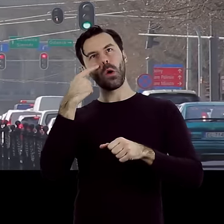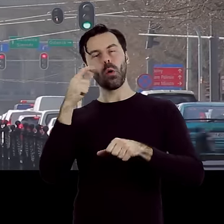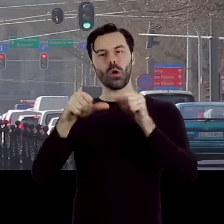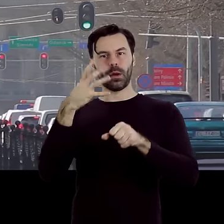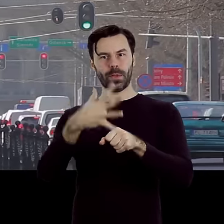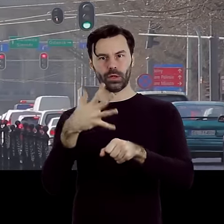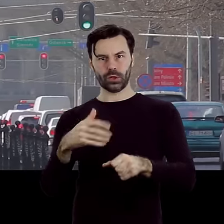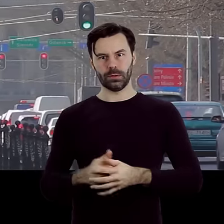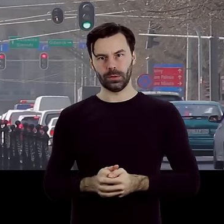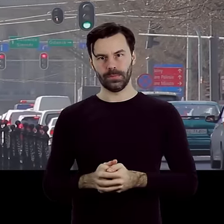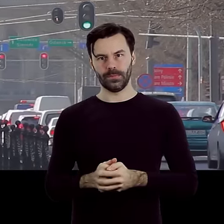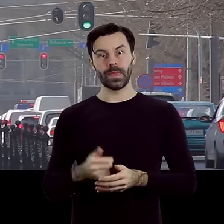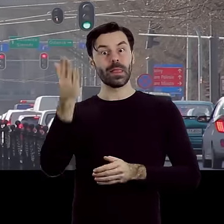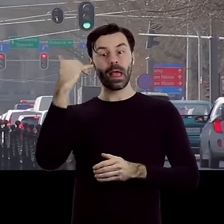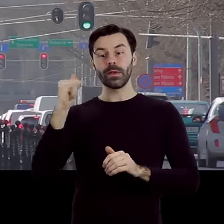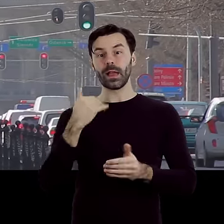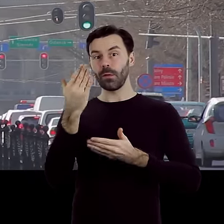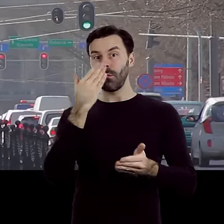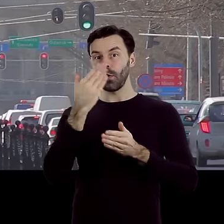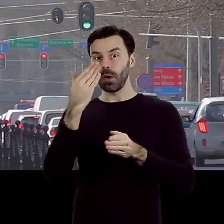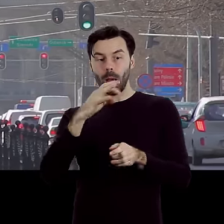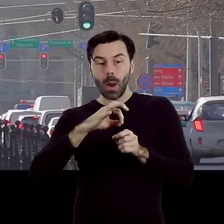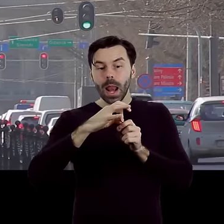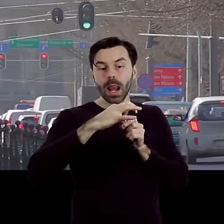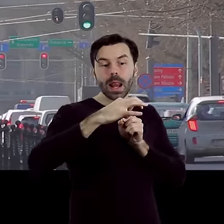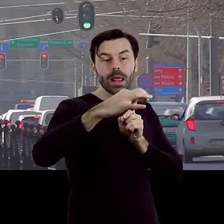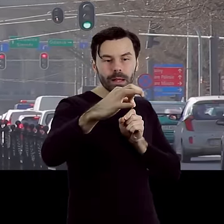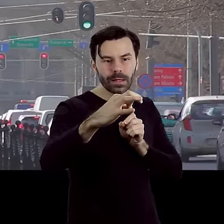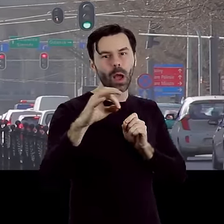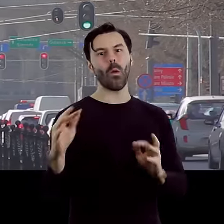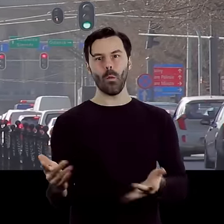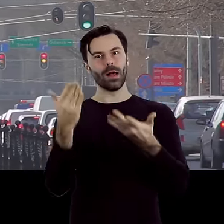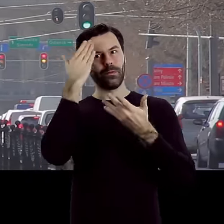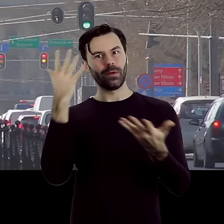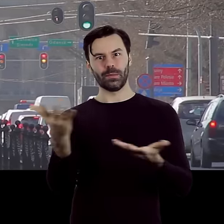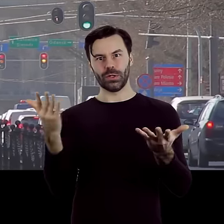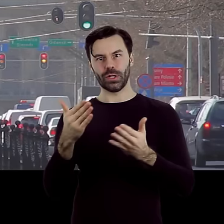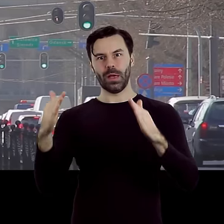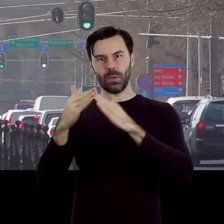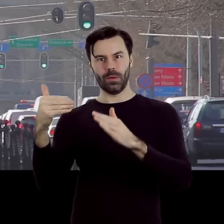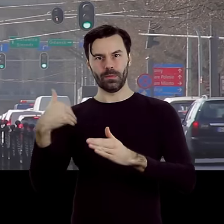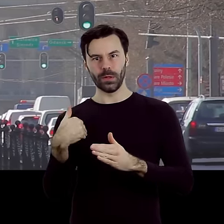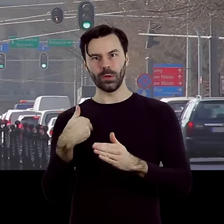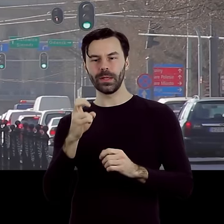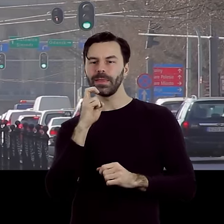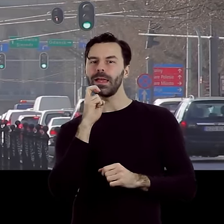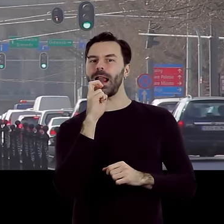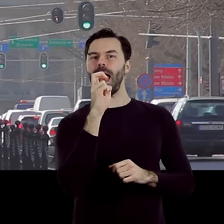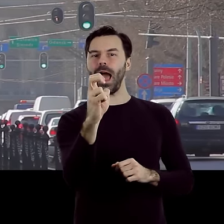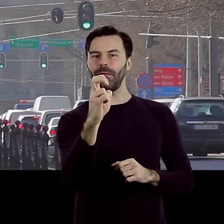Linie dawnej zabudowy ulicy Ogrodowej łatwo można określić, stając przy torach tramwajowych. Budynki stały w tej